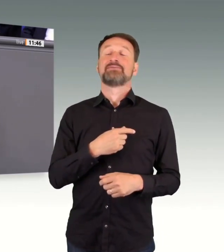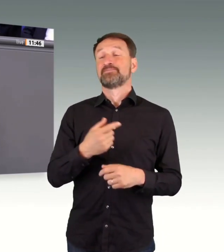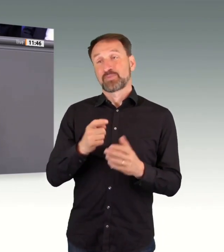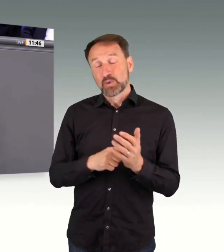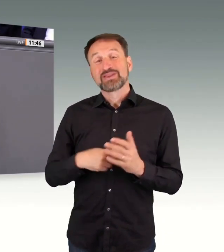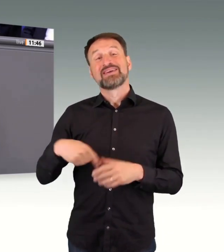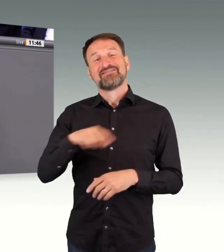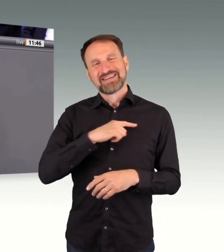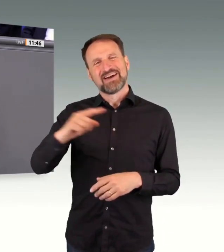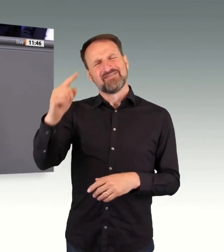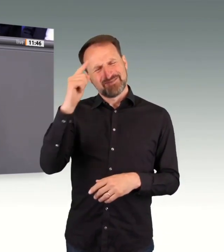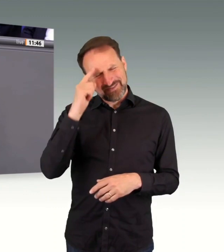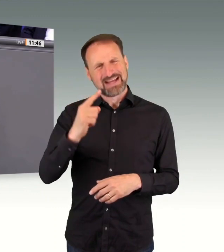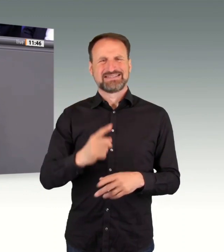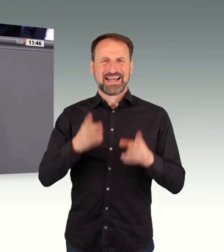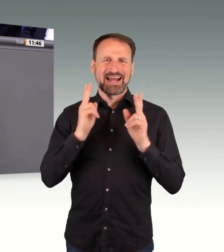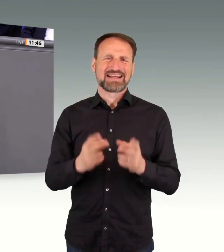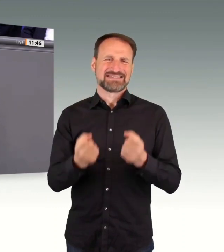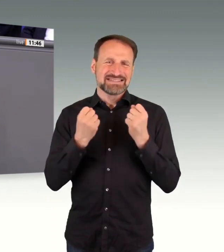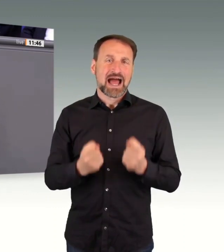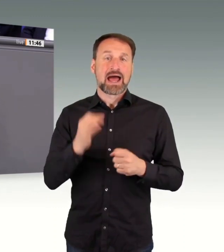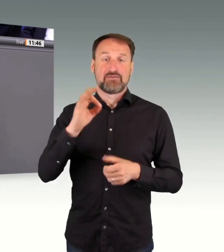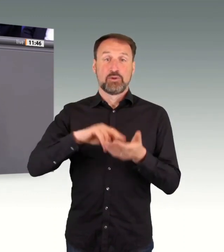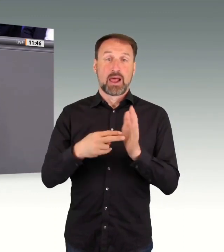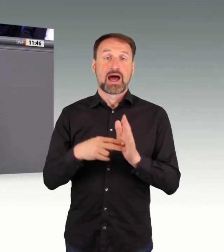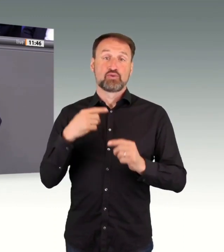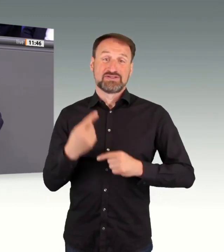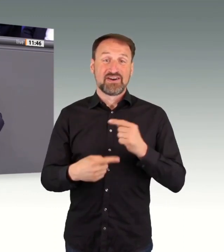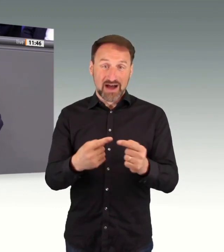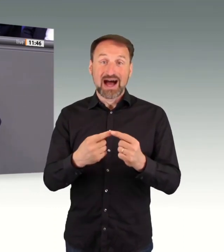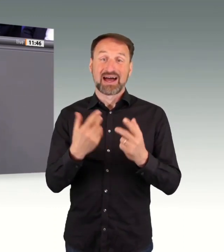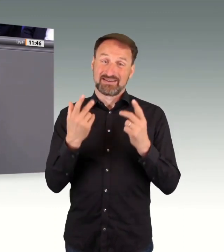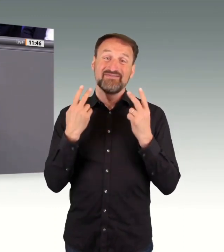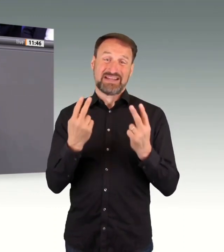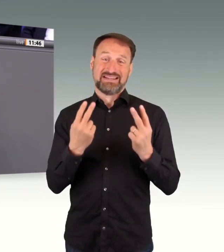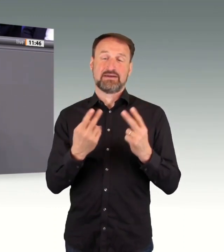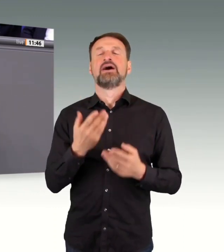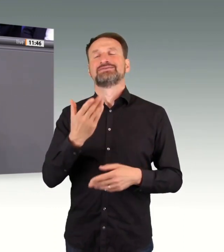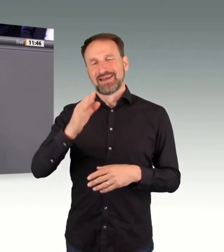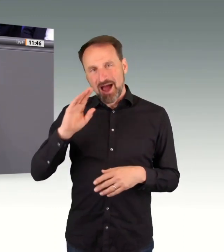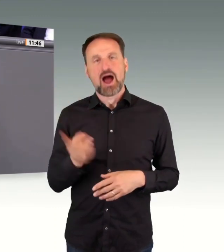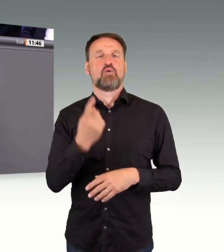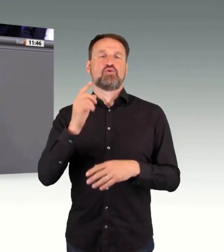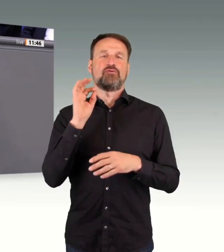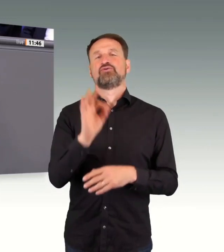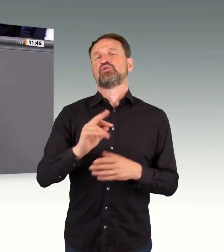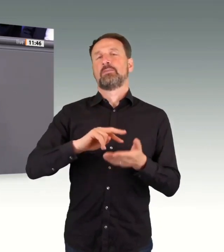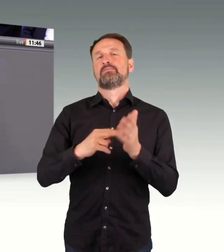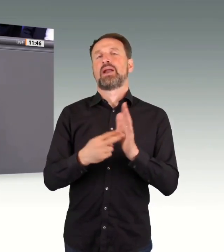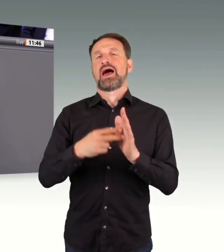Rechtssicherheit im Planungsverfahren bedeutet. Und das auch bei der Planbeschleunigung, liebe Kolleginnen und Kollegen.